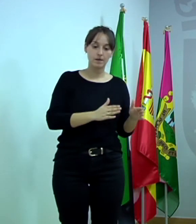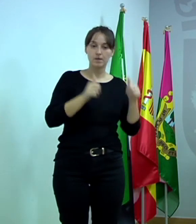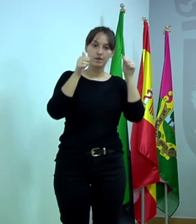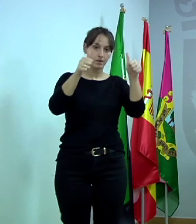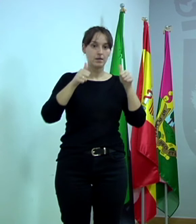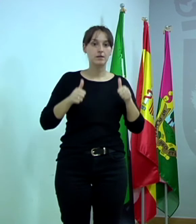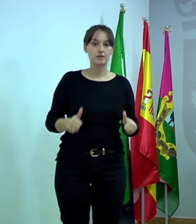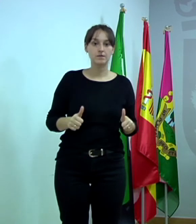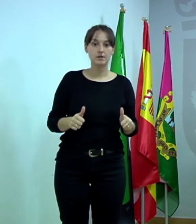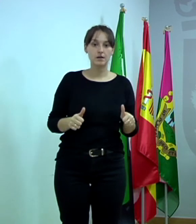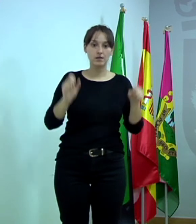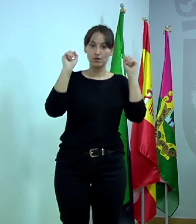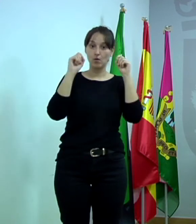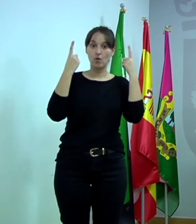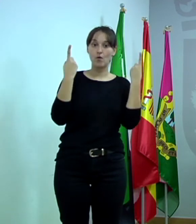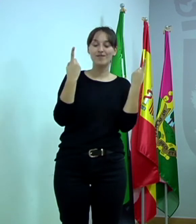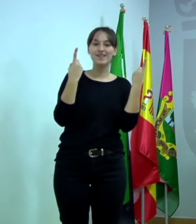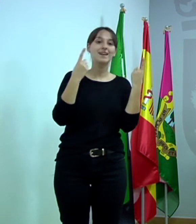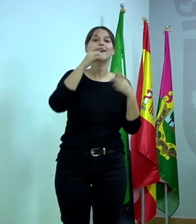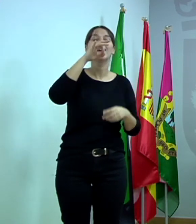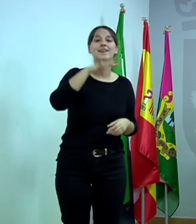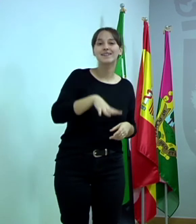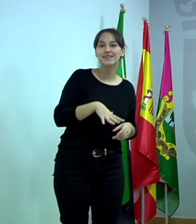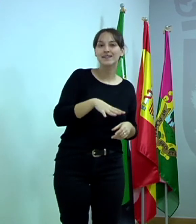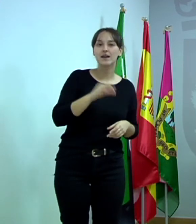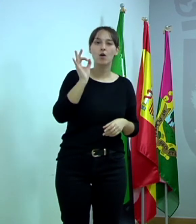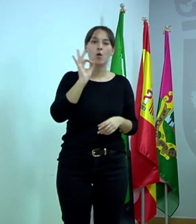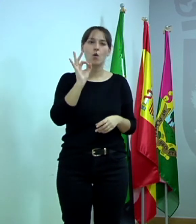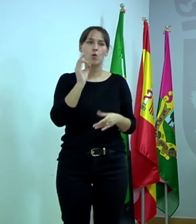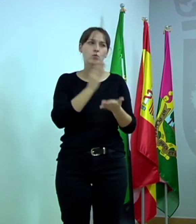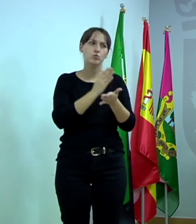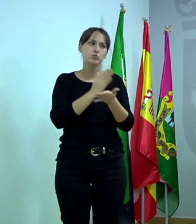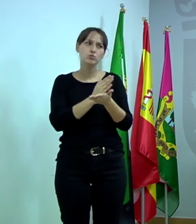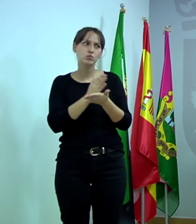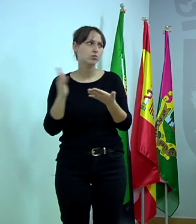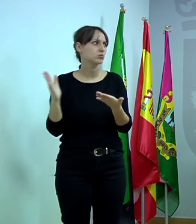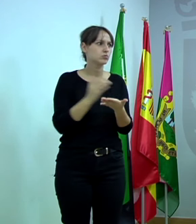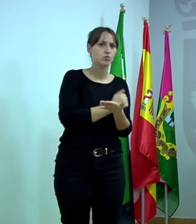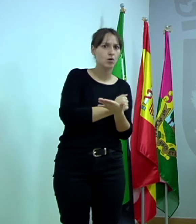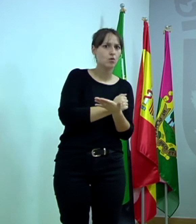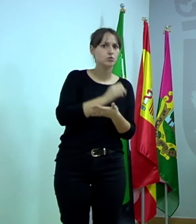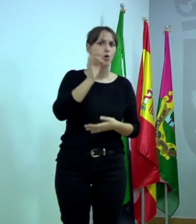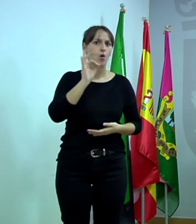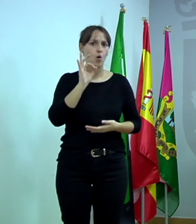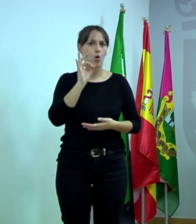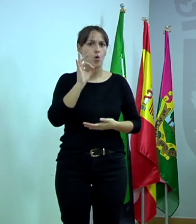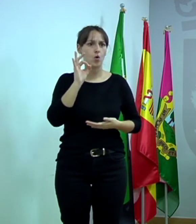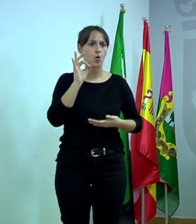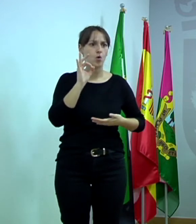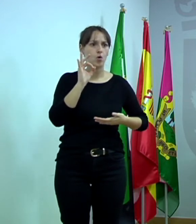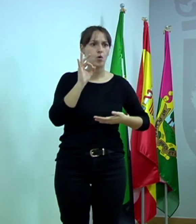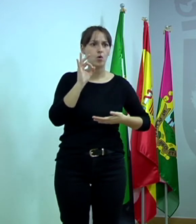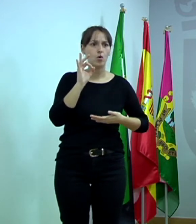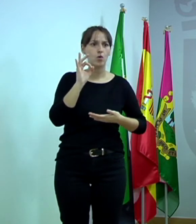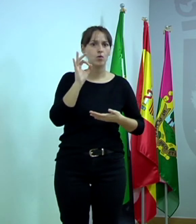de hecha certificación? ¿Se hace certificación por cada uno de los cursos o hay que cumplir varios de los ejes